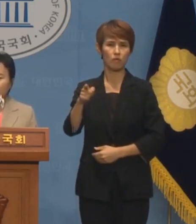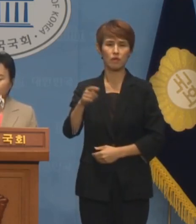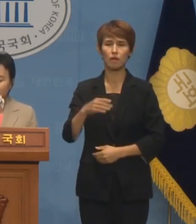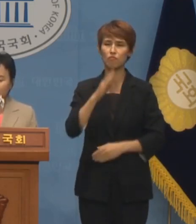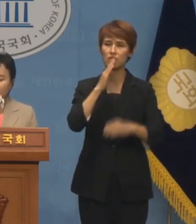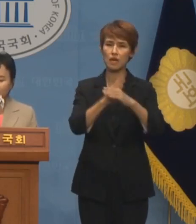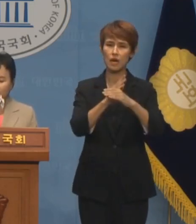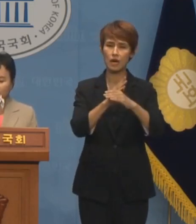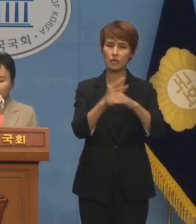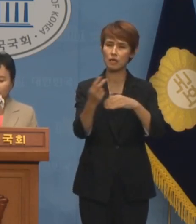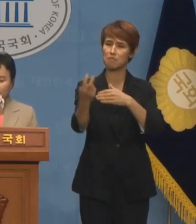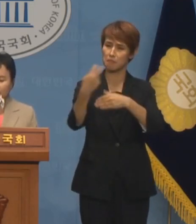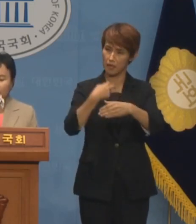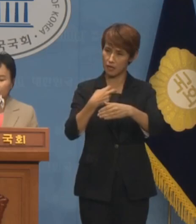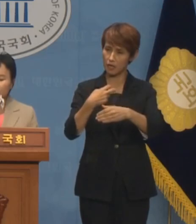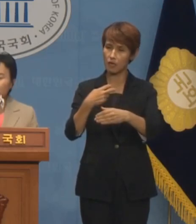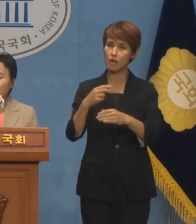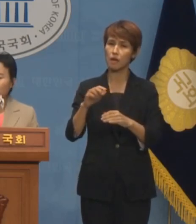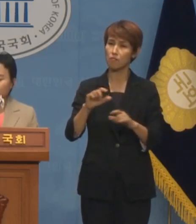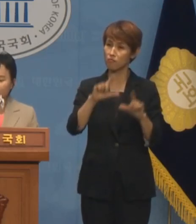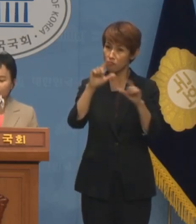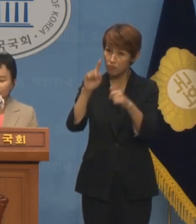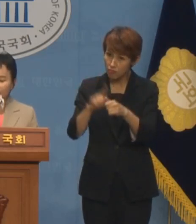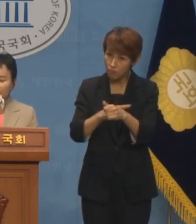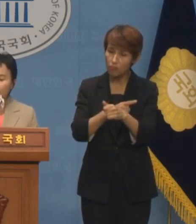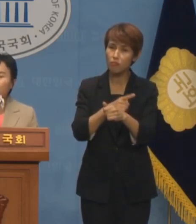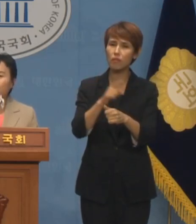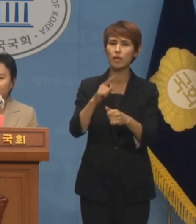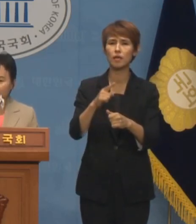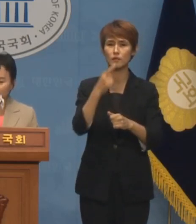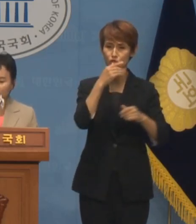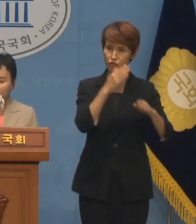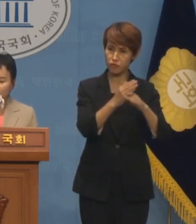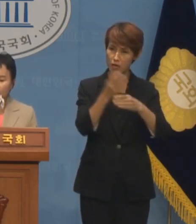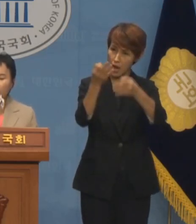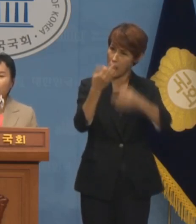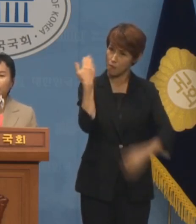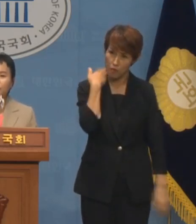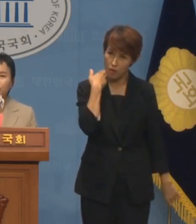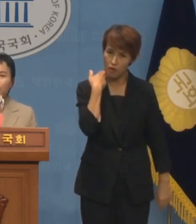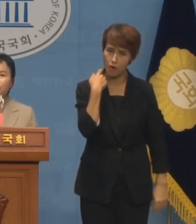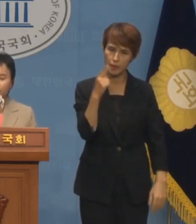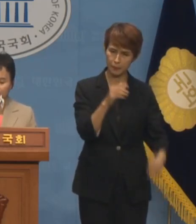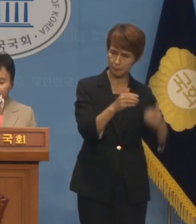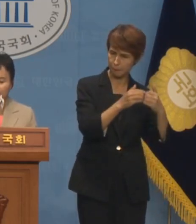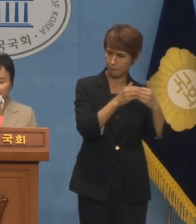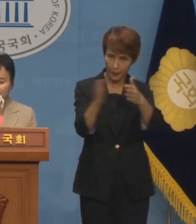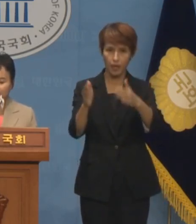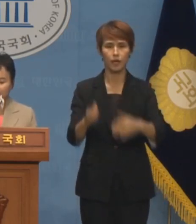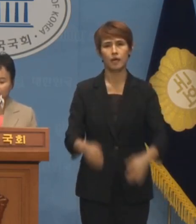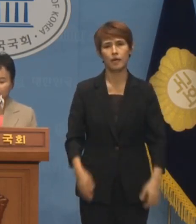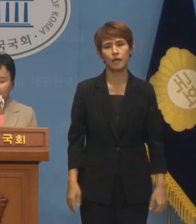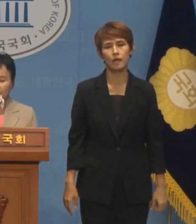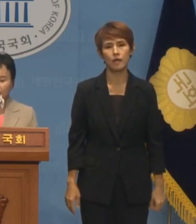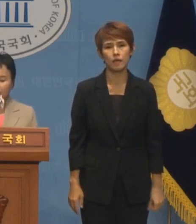국가에서 생활하다 보니 민주주의 원칙이 안 보이냐고 폭언을 퍼부었습니다.